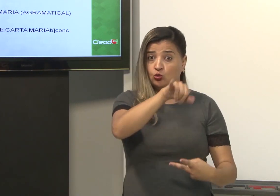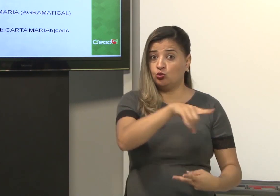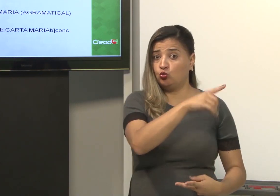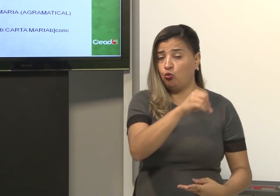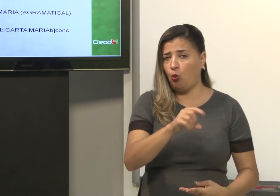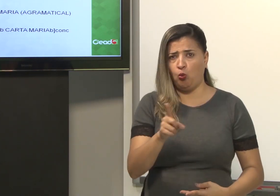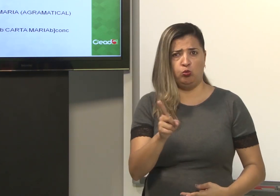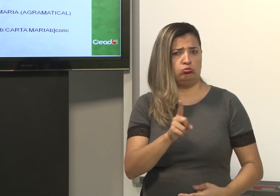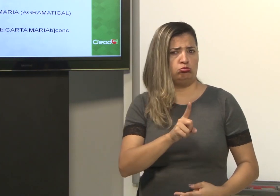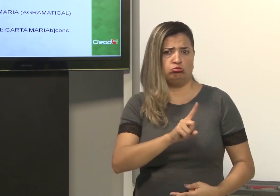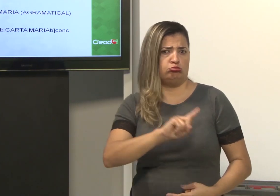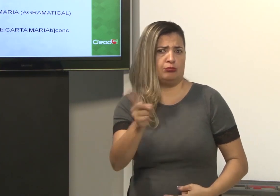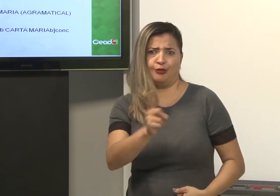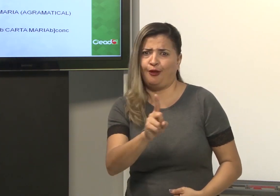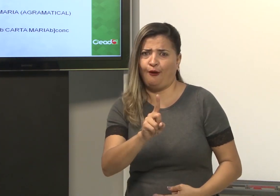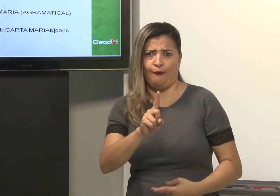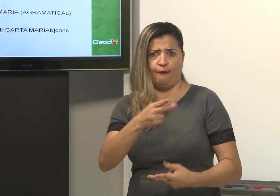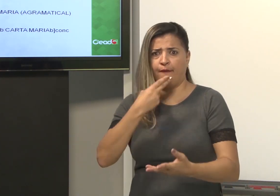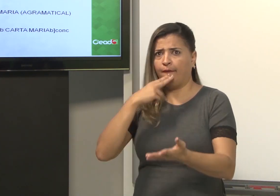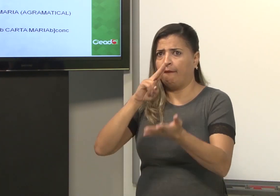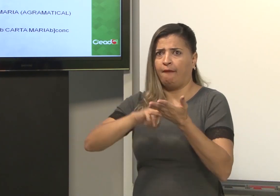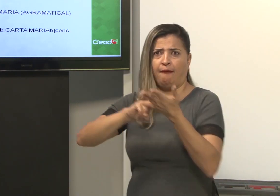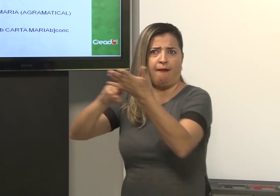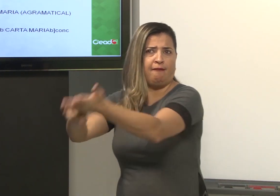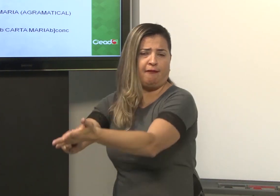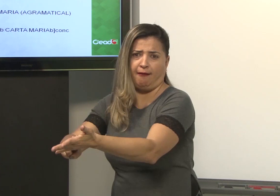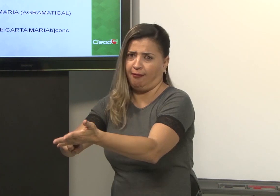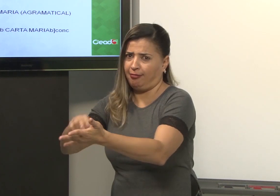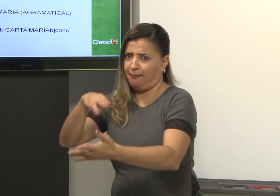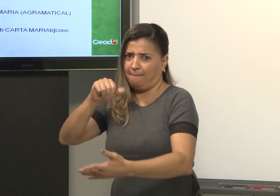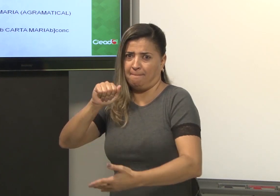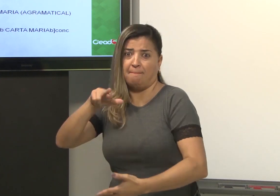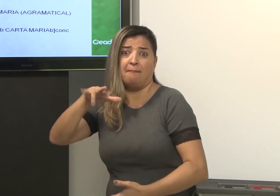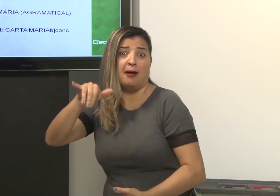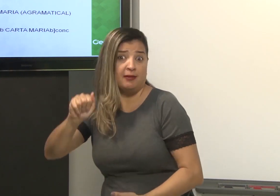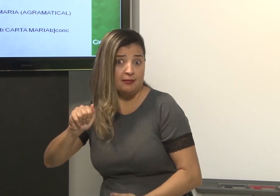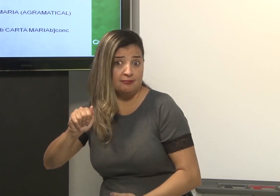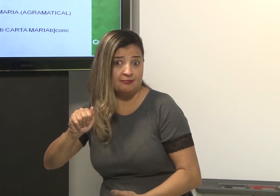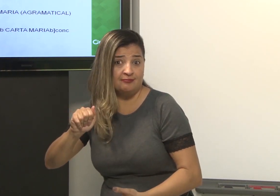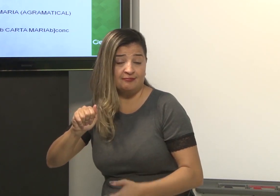segunda frase. João não enviou a carta para Maria.